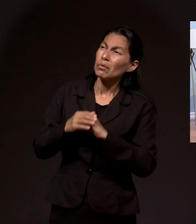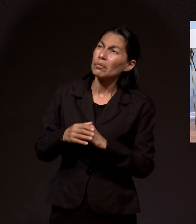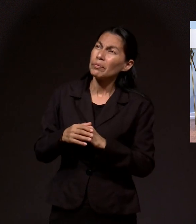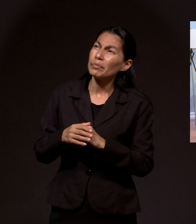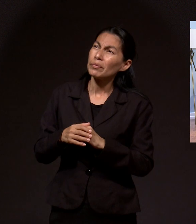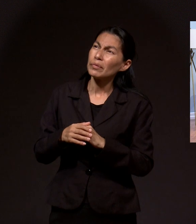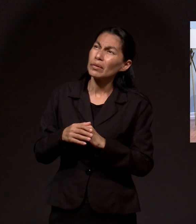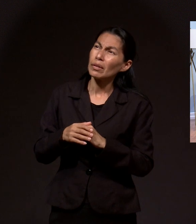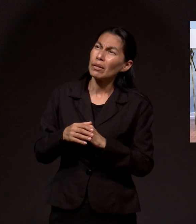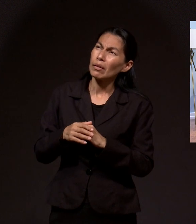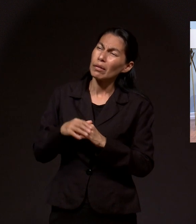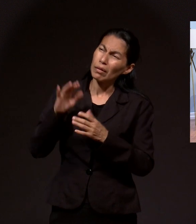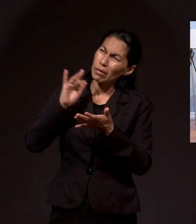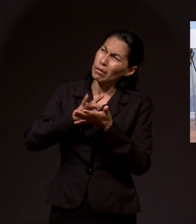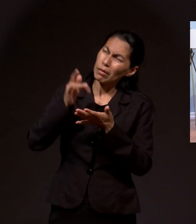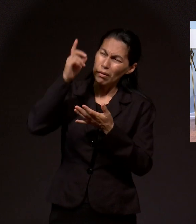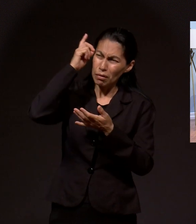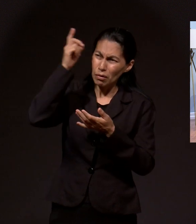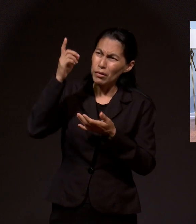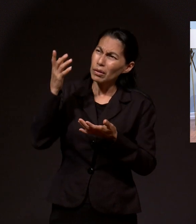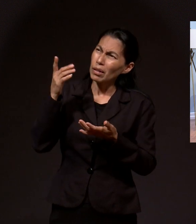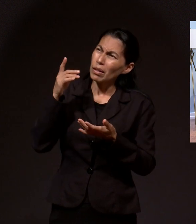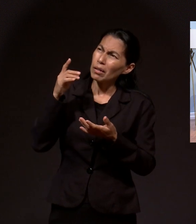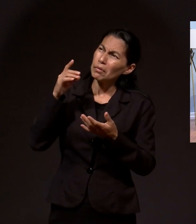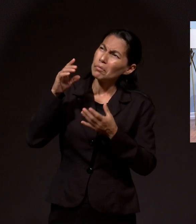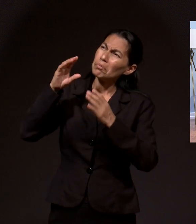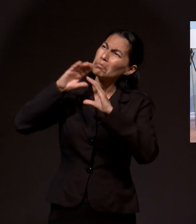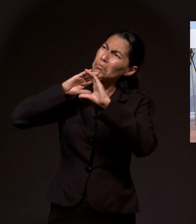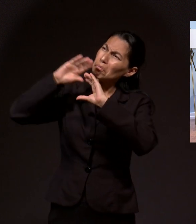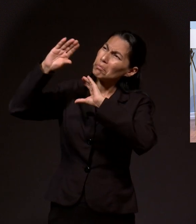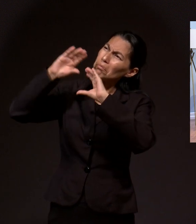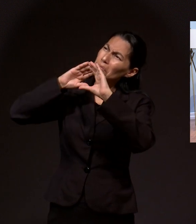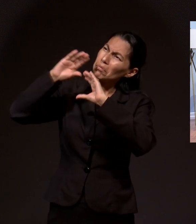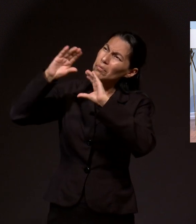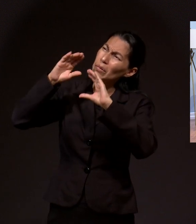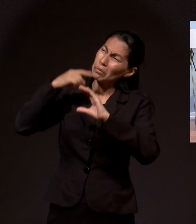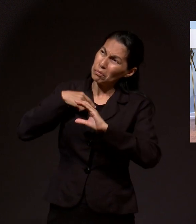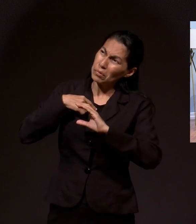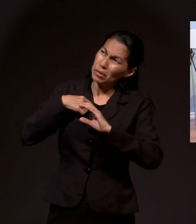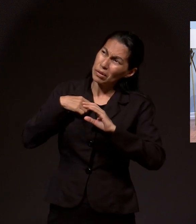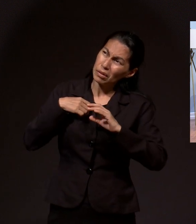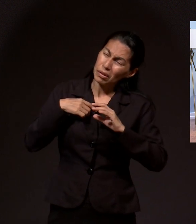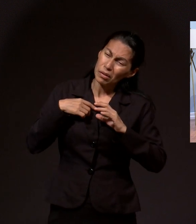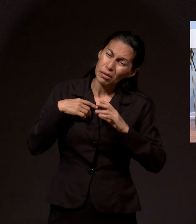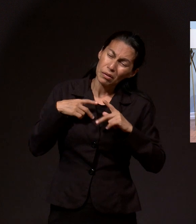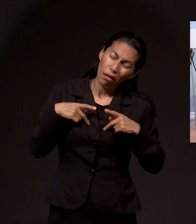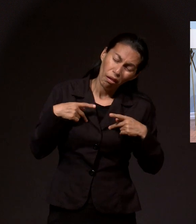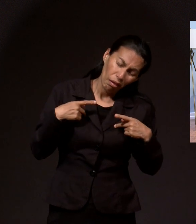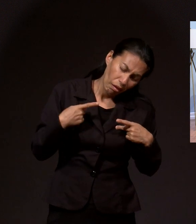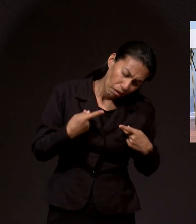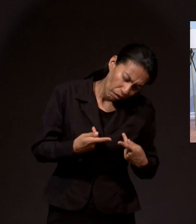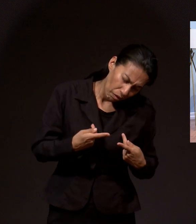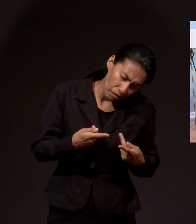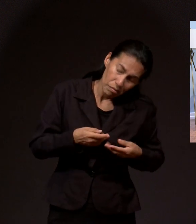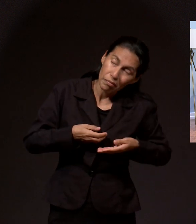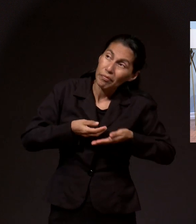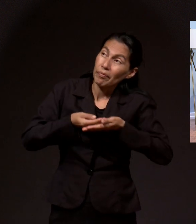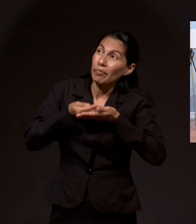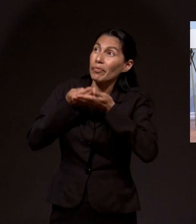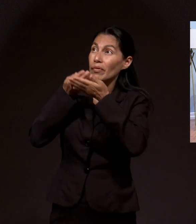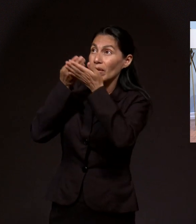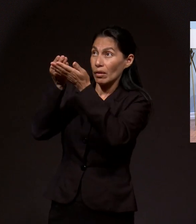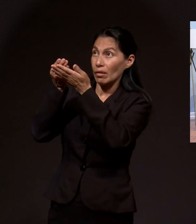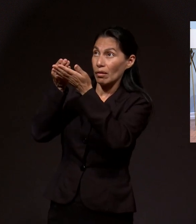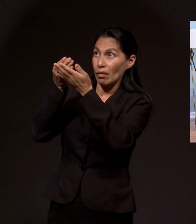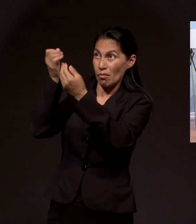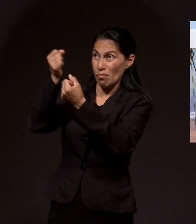más convivir. Es como un canal a través del cual yo le doy a Él mi flaqueza y Él me da su poder. Le